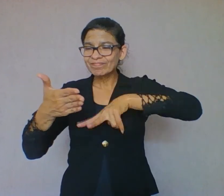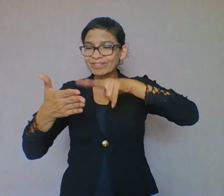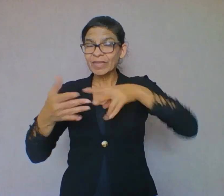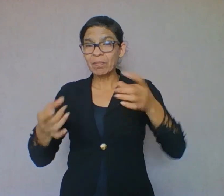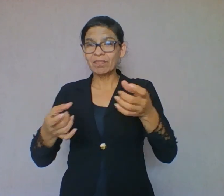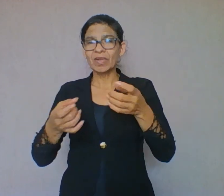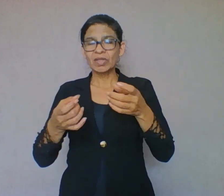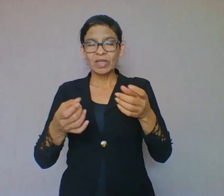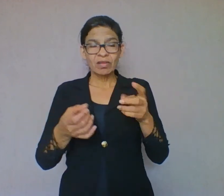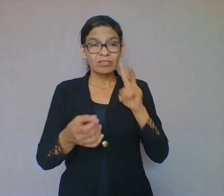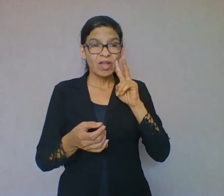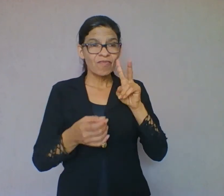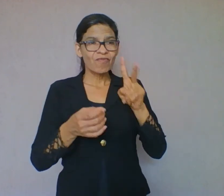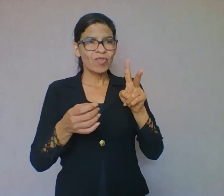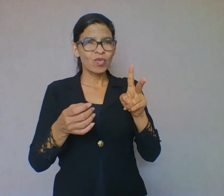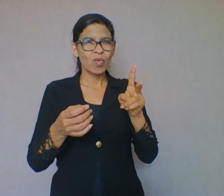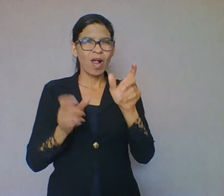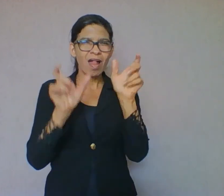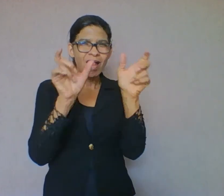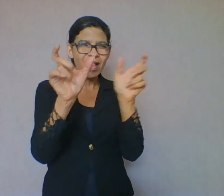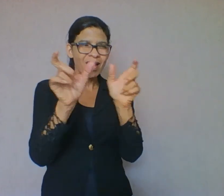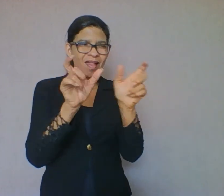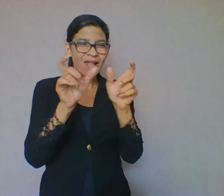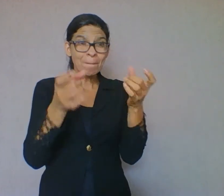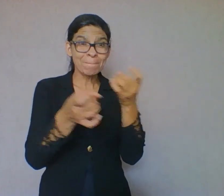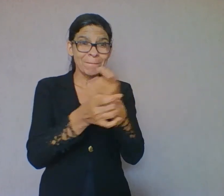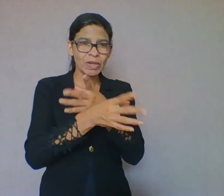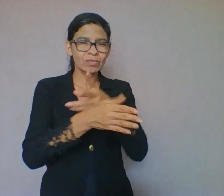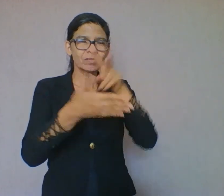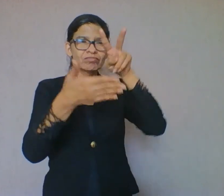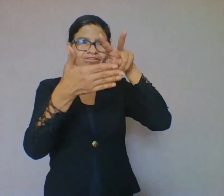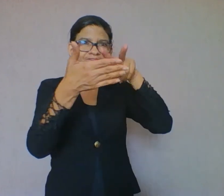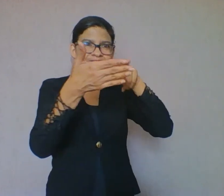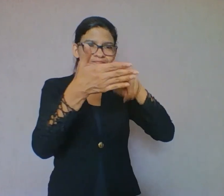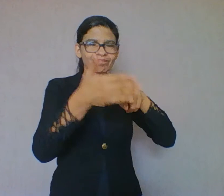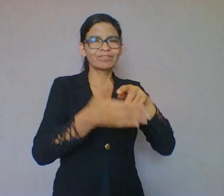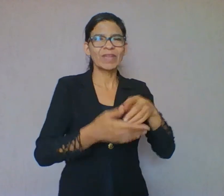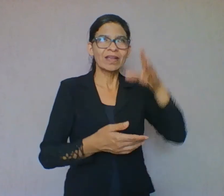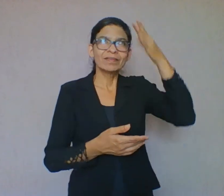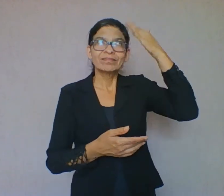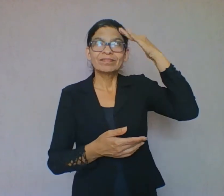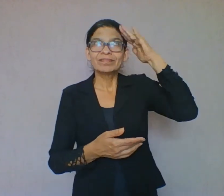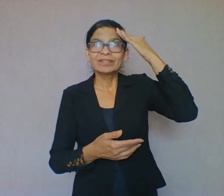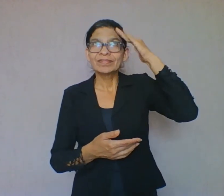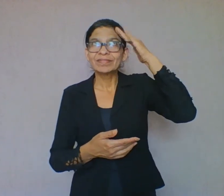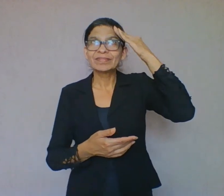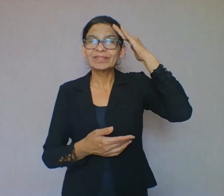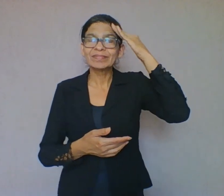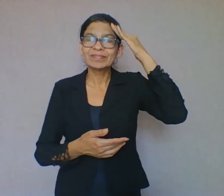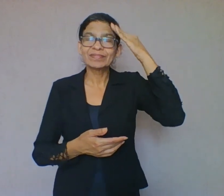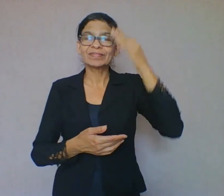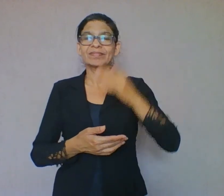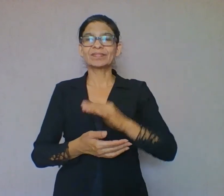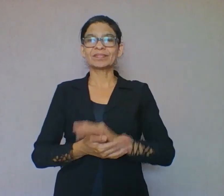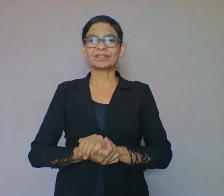apenas ler e entender o que já está pronto. O sentido é determinado pelo autor.